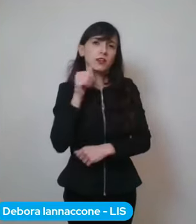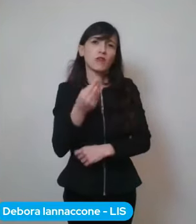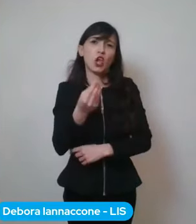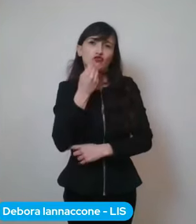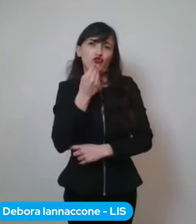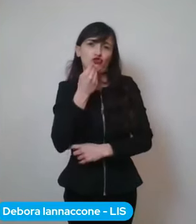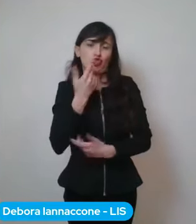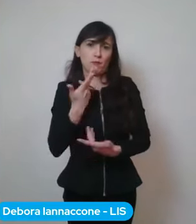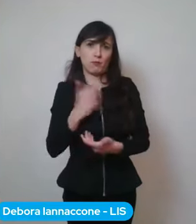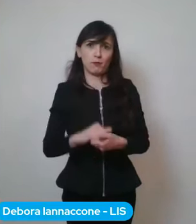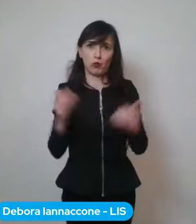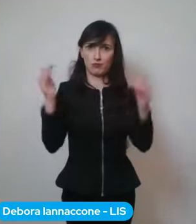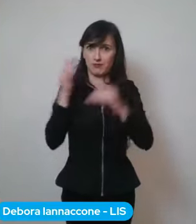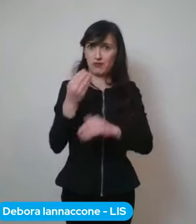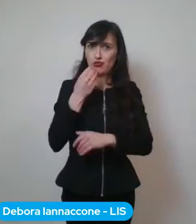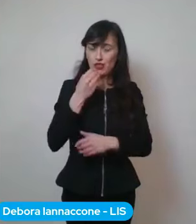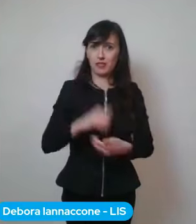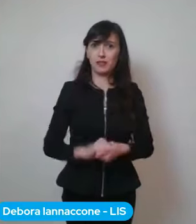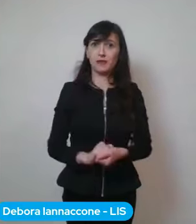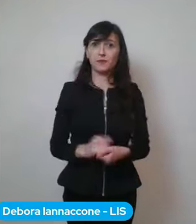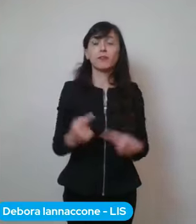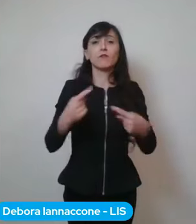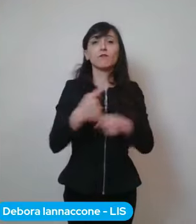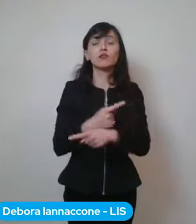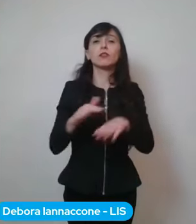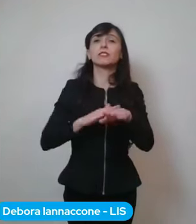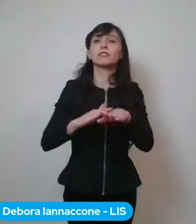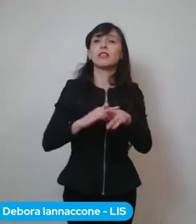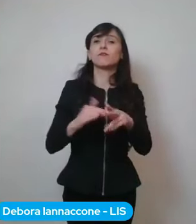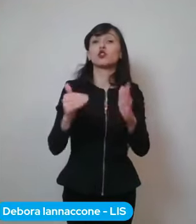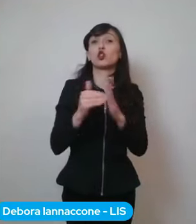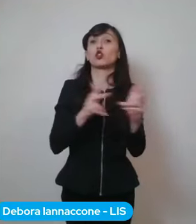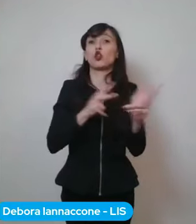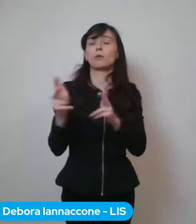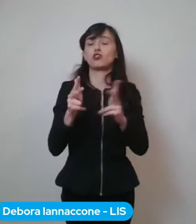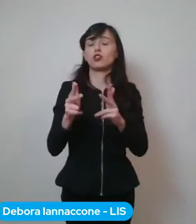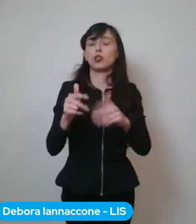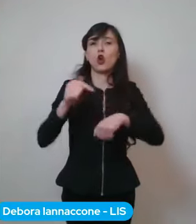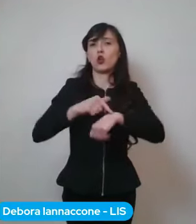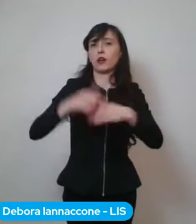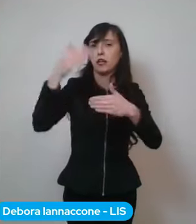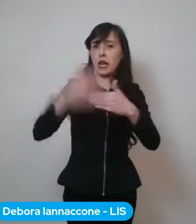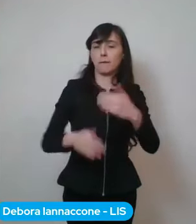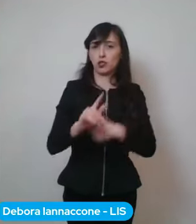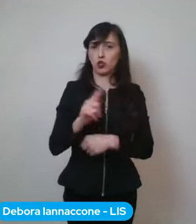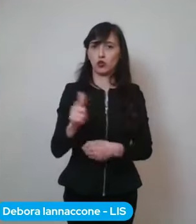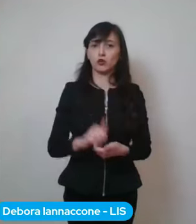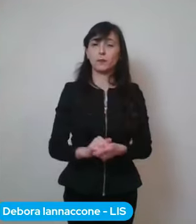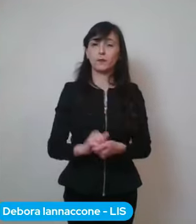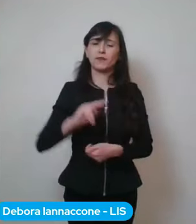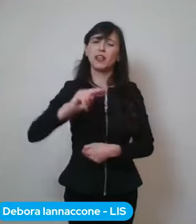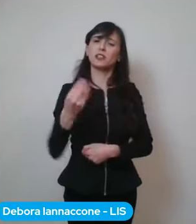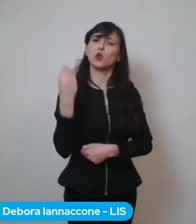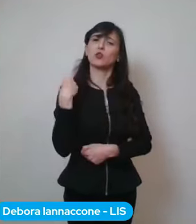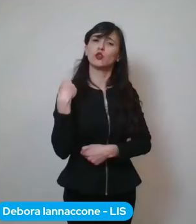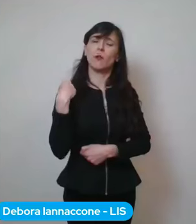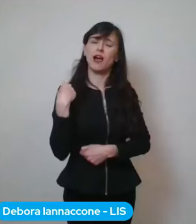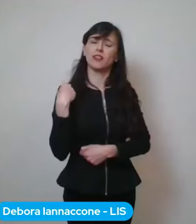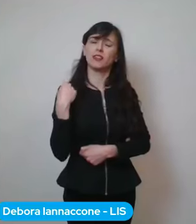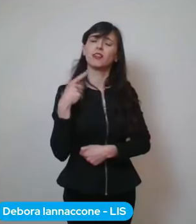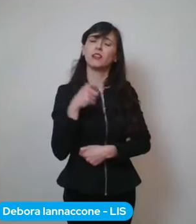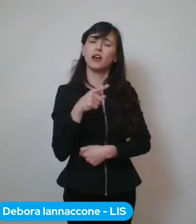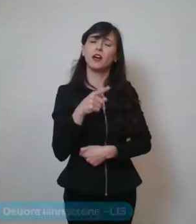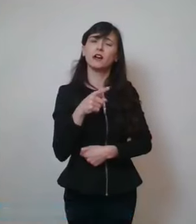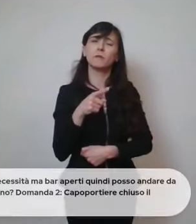e mentre il servizio a domicilio ricordo che è senza limiti di orario la seconda domanda era mh la piazza eh quale quale